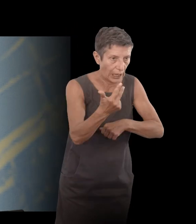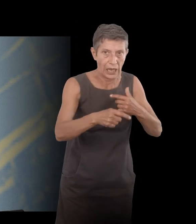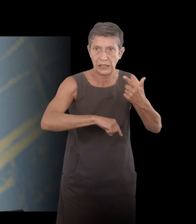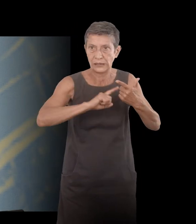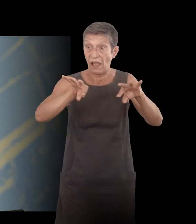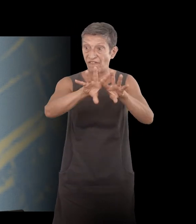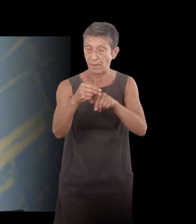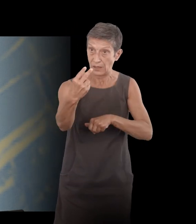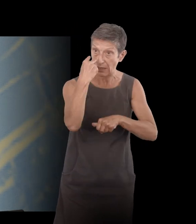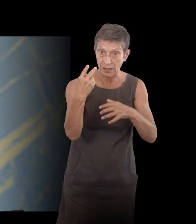sa famille. Ça aussi, le dites très bien,